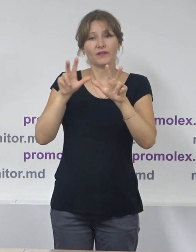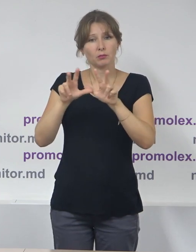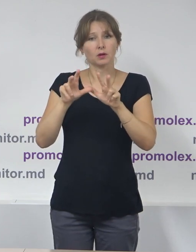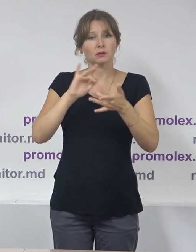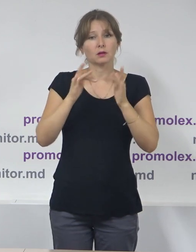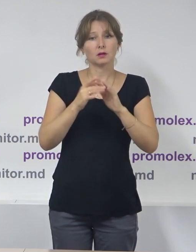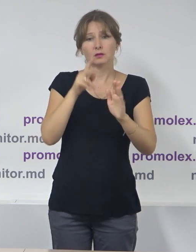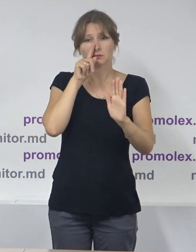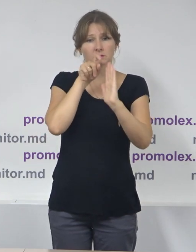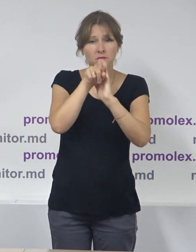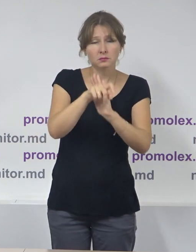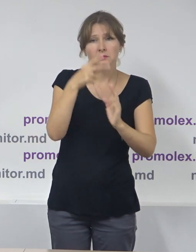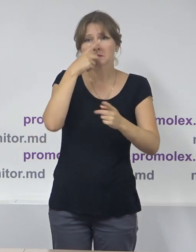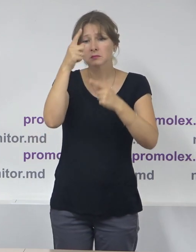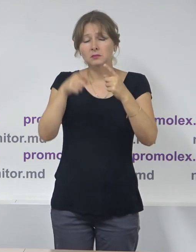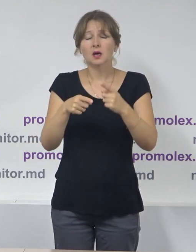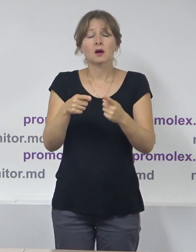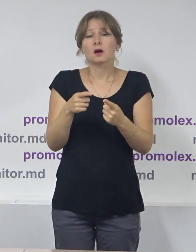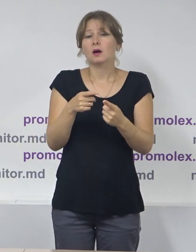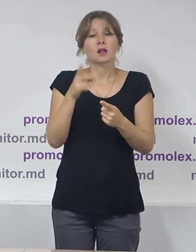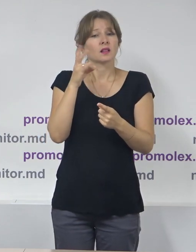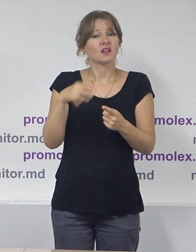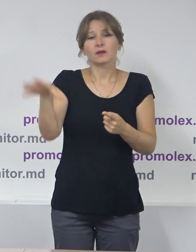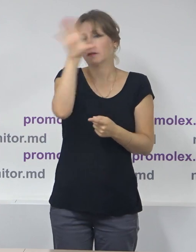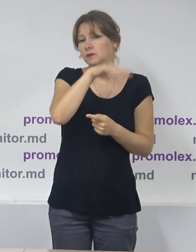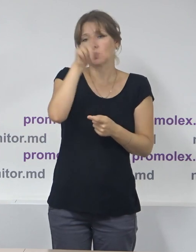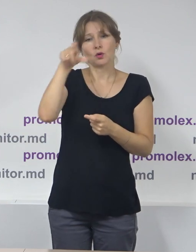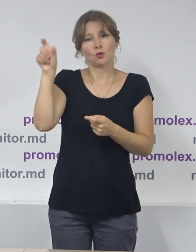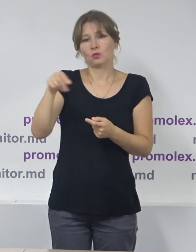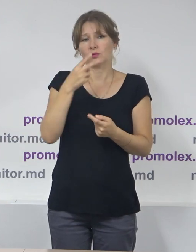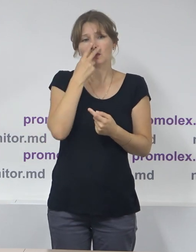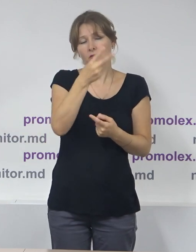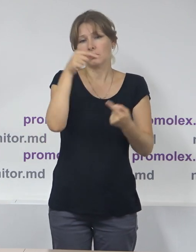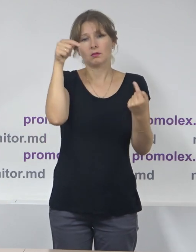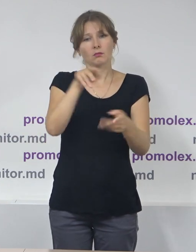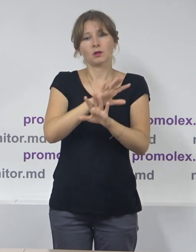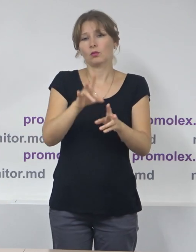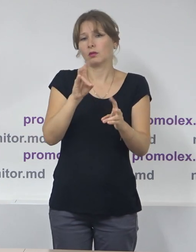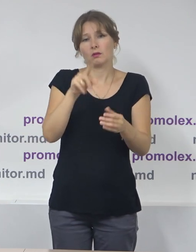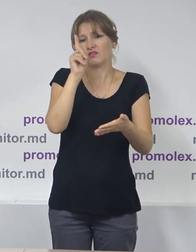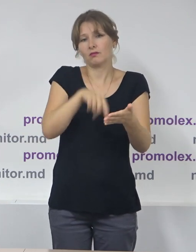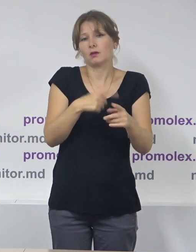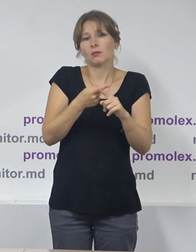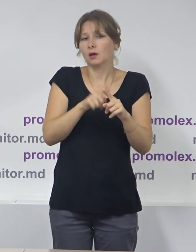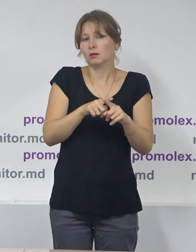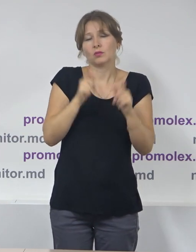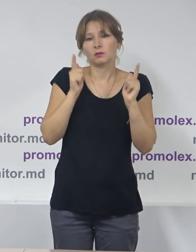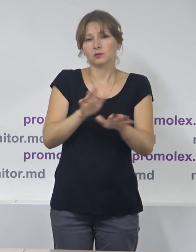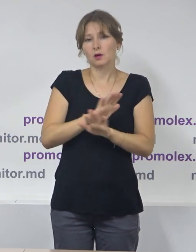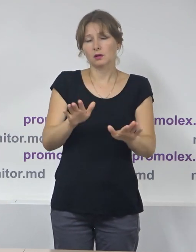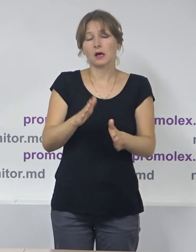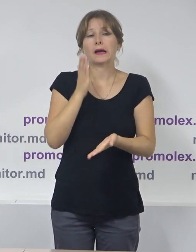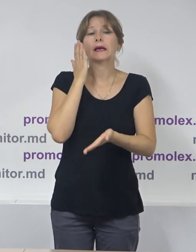spuneam, nu toată lumea este de acord cu acele informații care le găsim pe pagina Comisiei Electorale Centrale. Unele aspecte